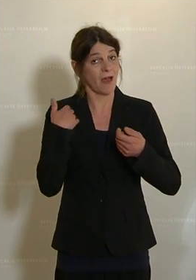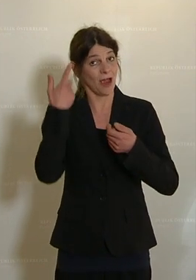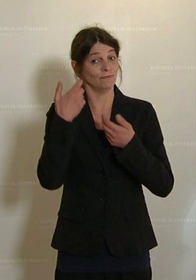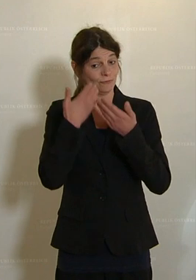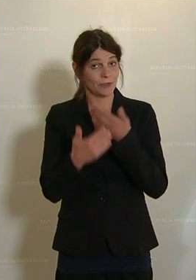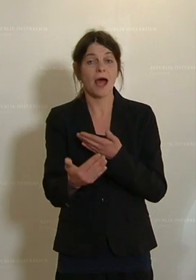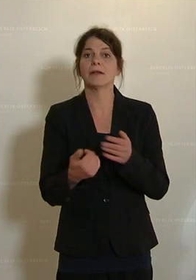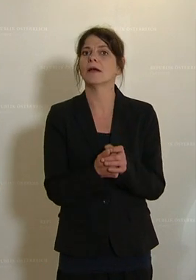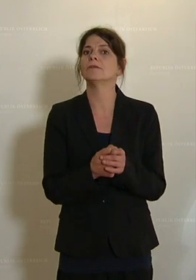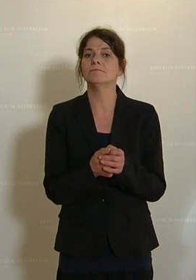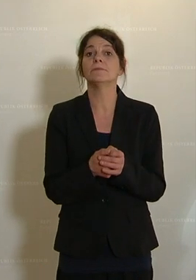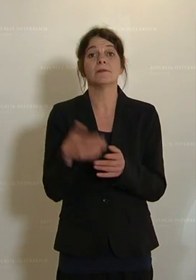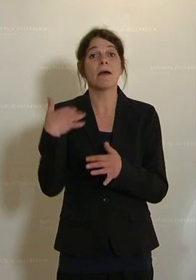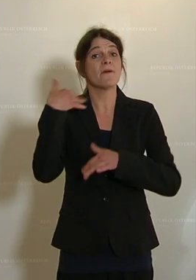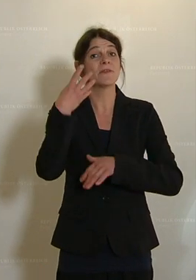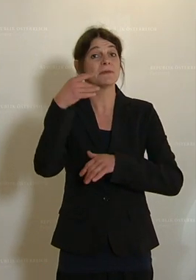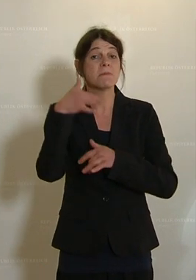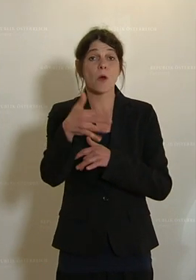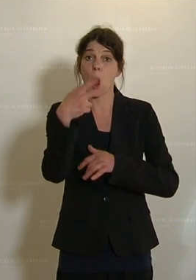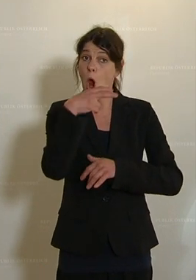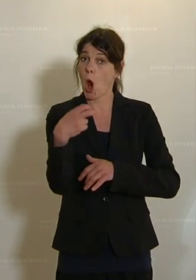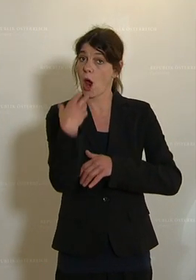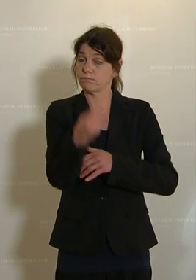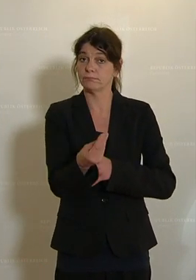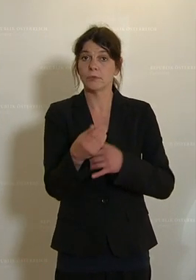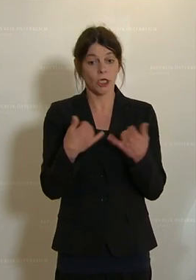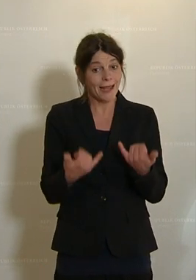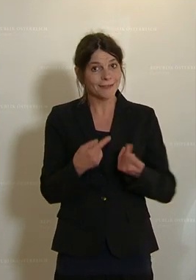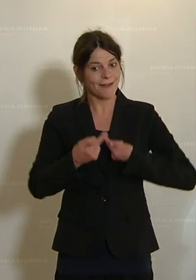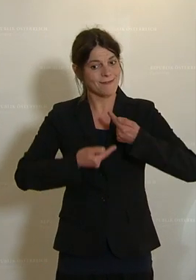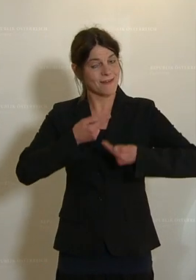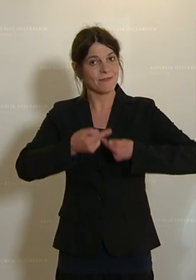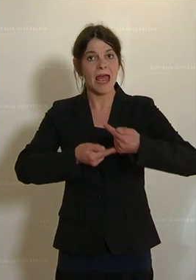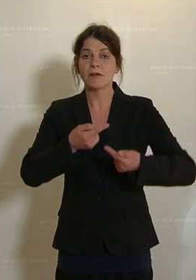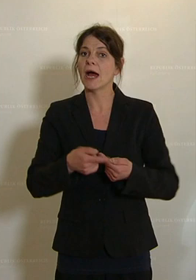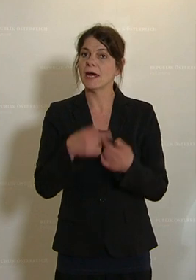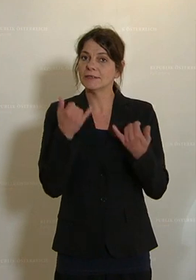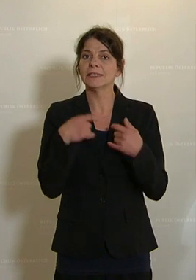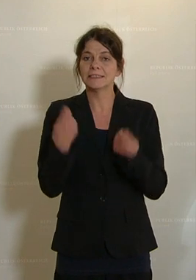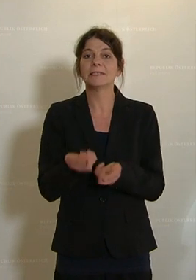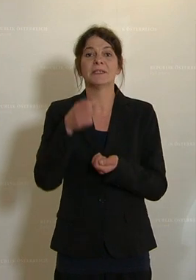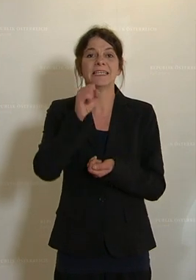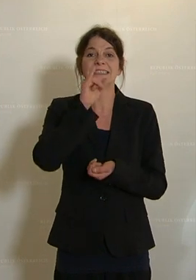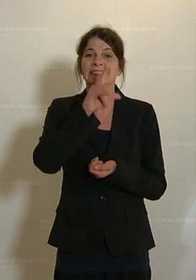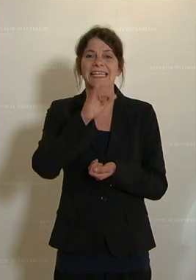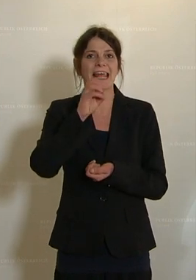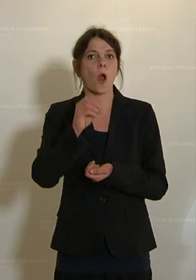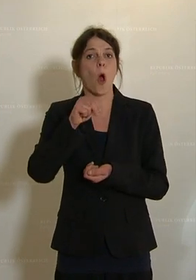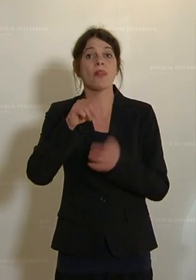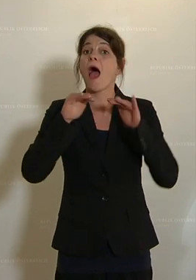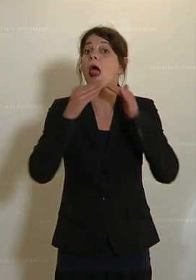mit einer öffentlichen Investition von 40 Millionen Euro sich jetzt dazu entwickelt hat, dass es Silicon Alps gibt. Das ist ein